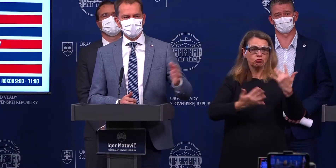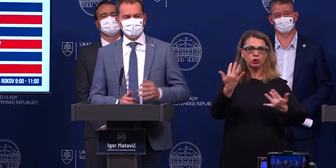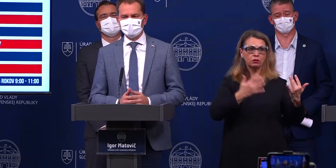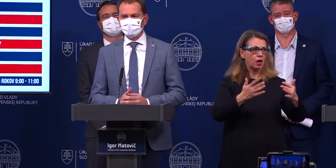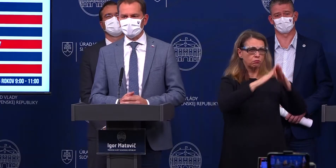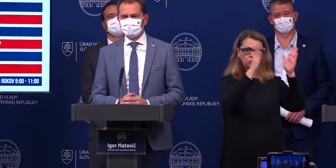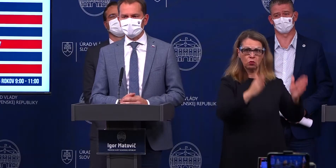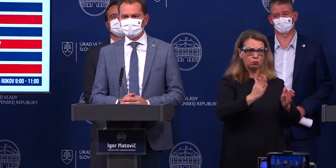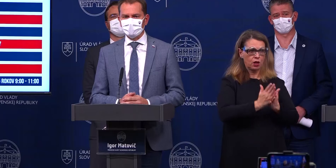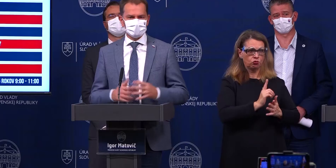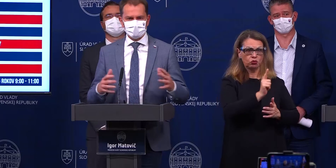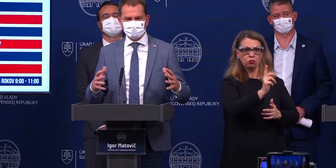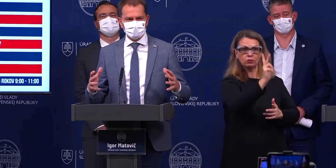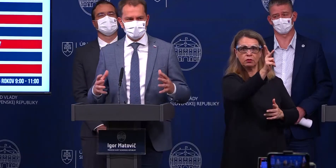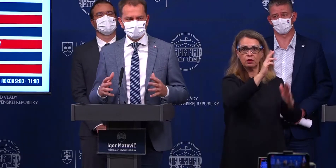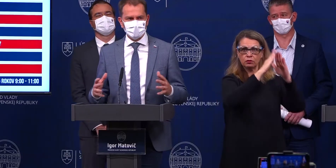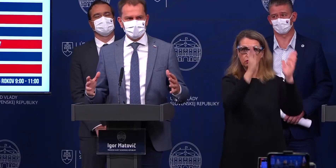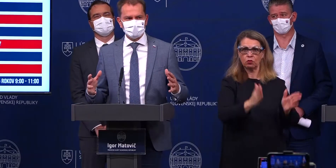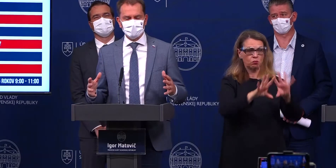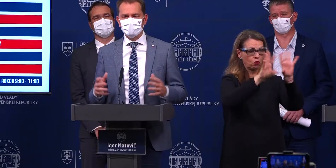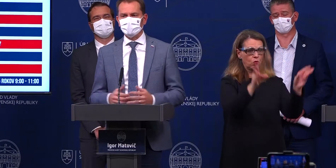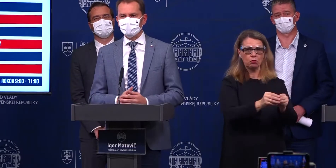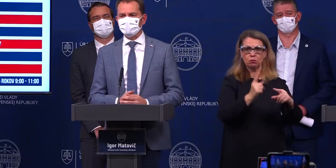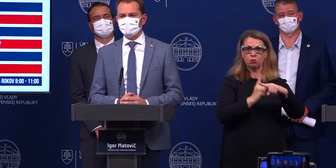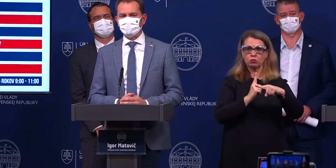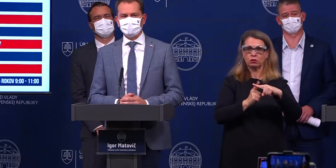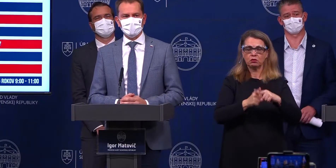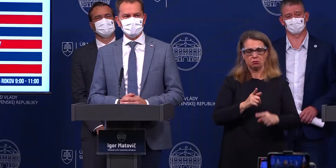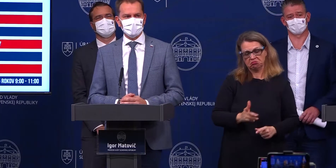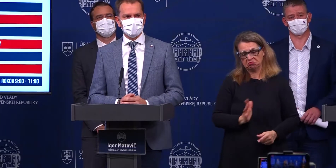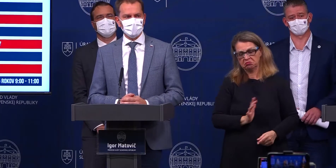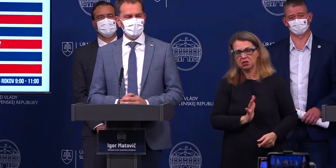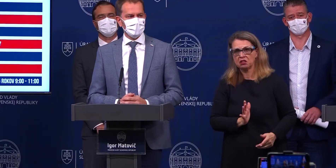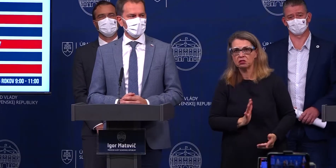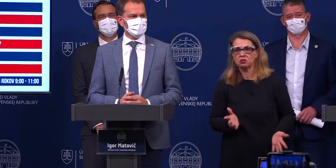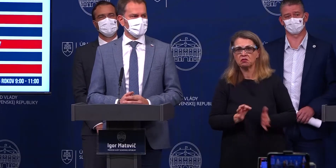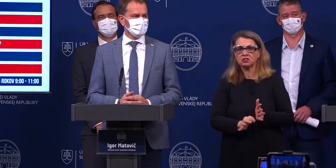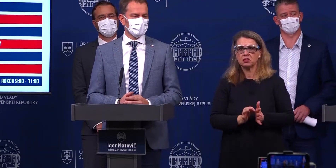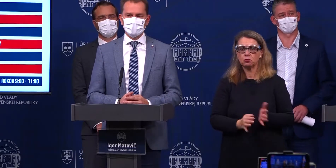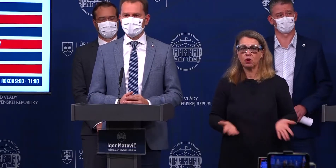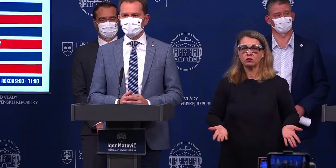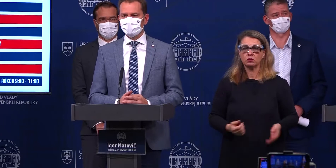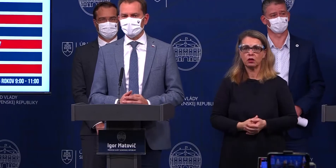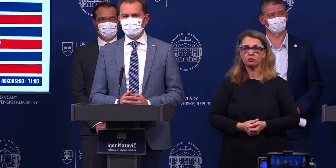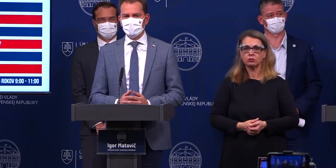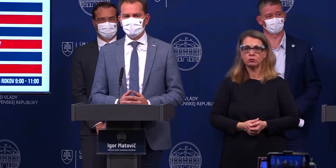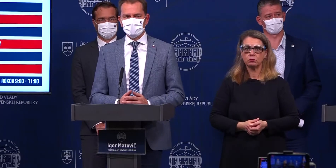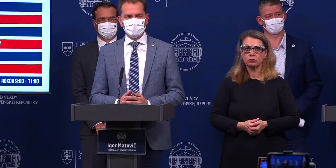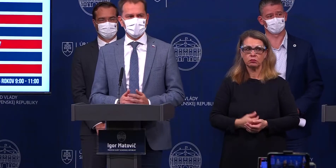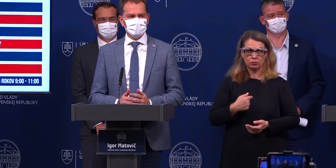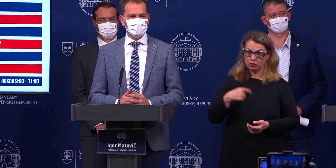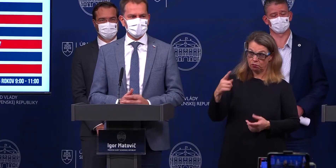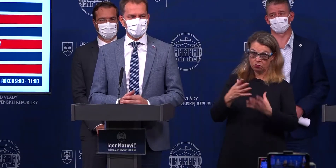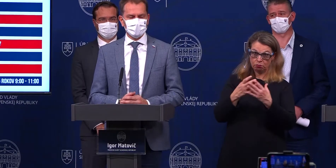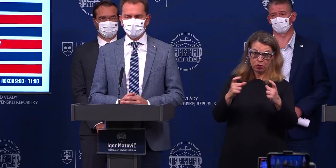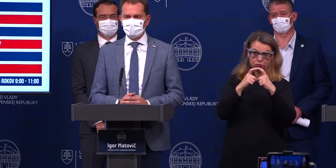tretí dom je vlastne komplet pozitívny. To je dosť katastrofická situácia na to, aby sme si povedali, že môžem niekde ísť bez ruška